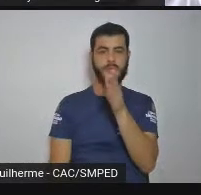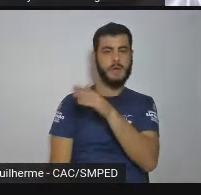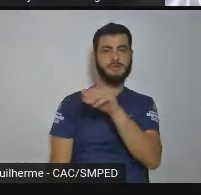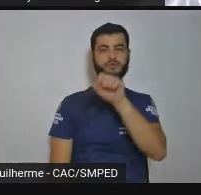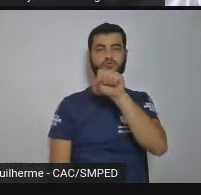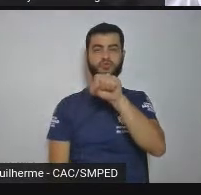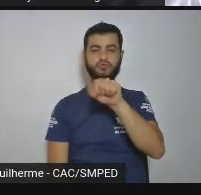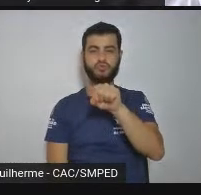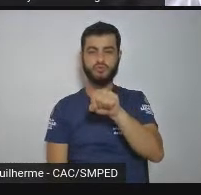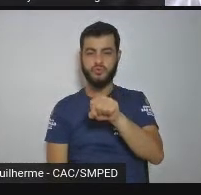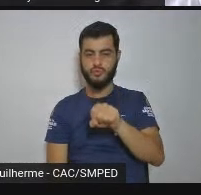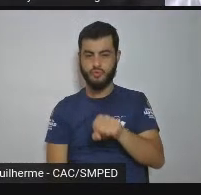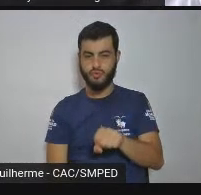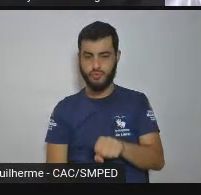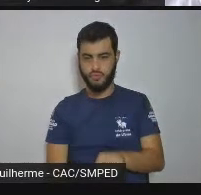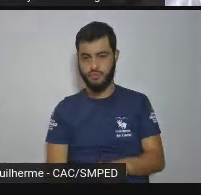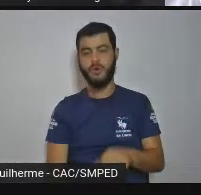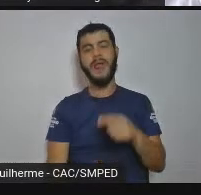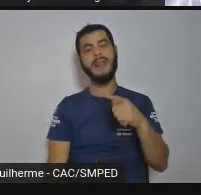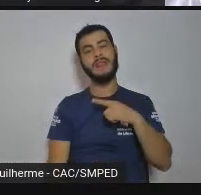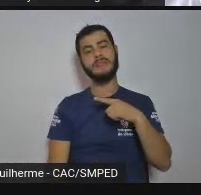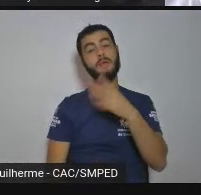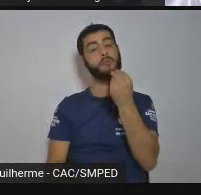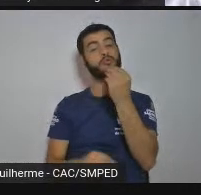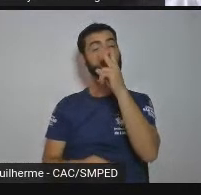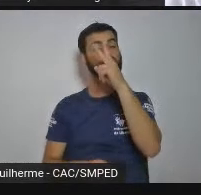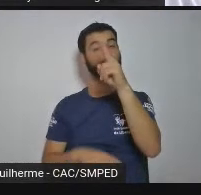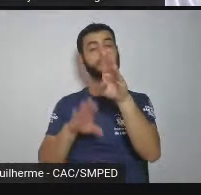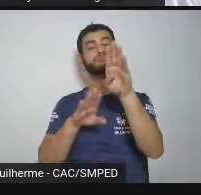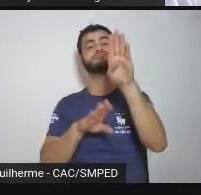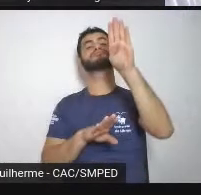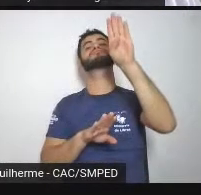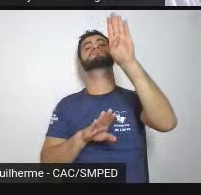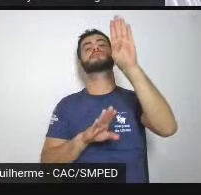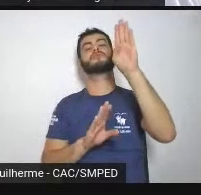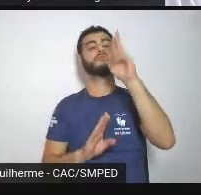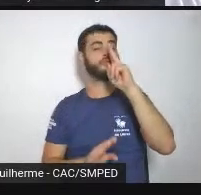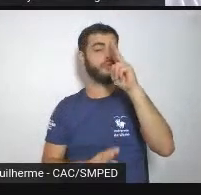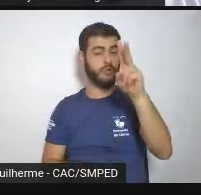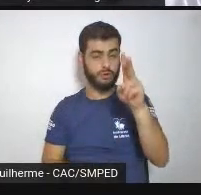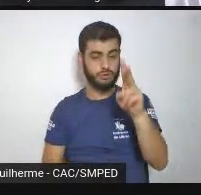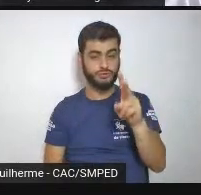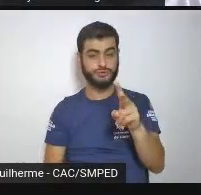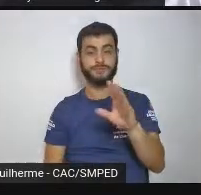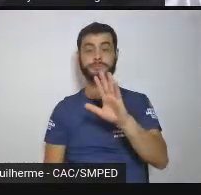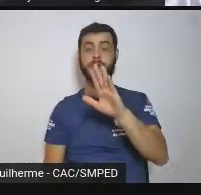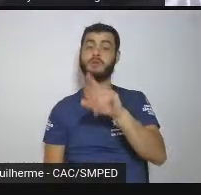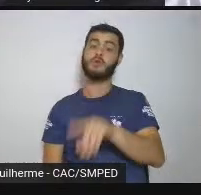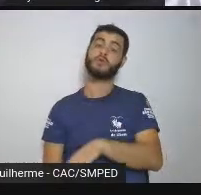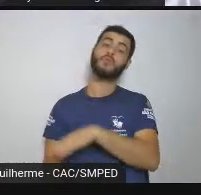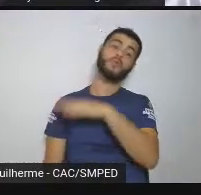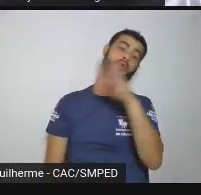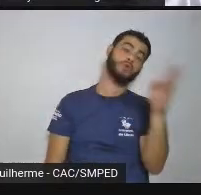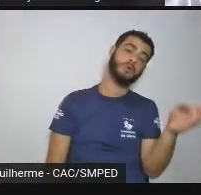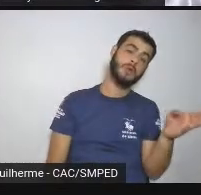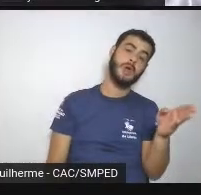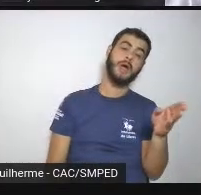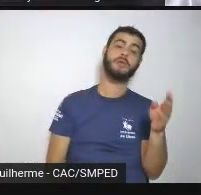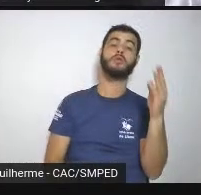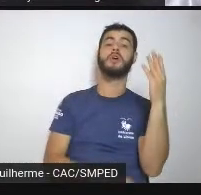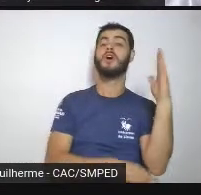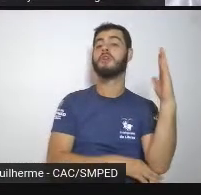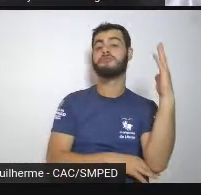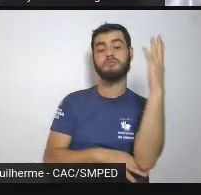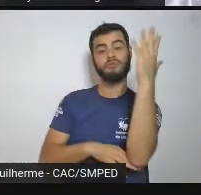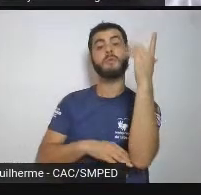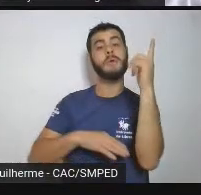extremamente inclinada, extremamente inclinada. Então, enquanto do outro lado a vegetação quase chega até o topo, deste lado